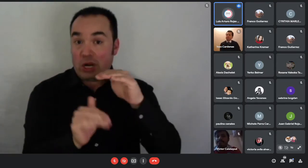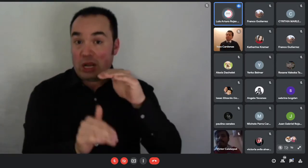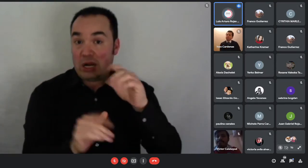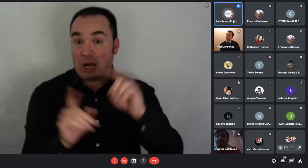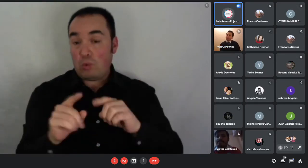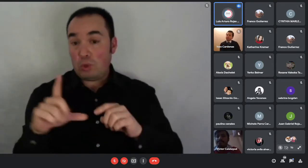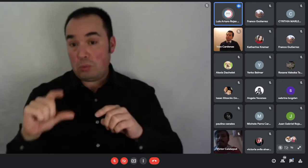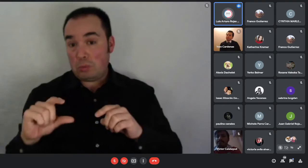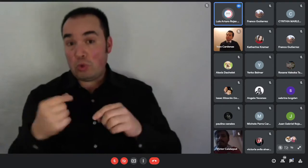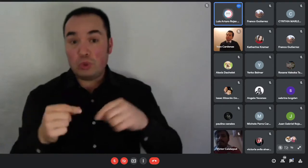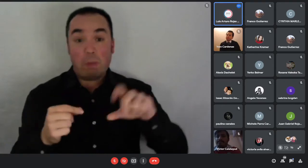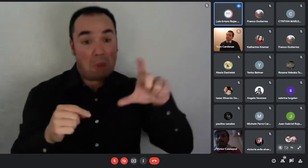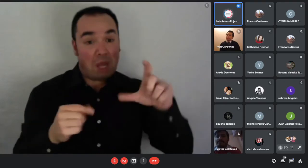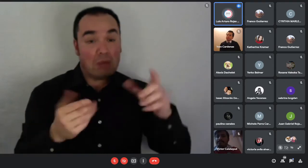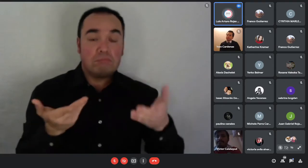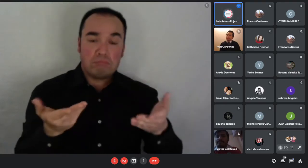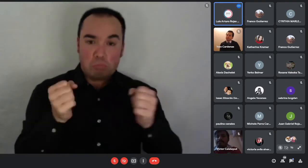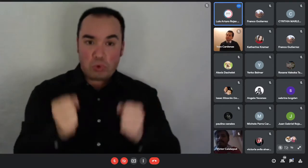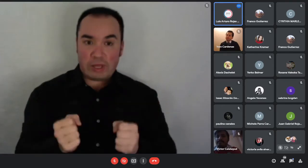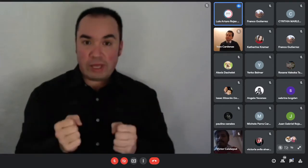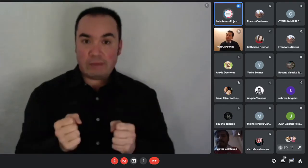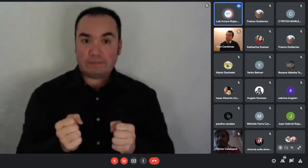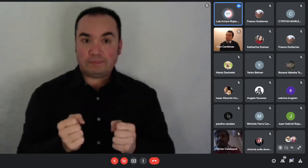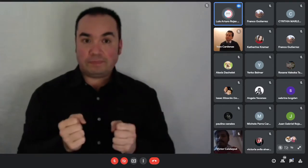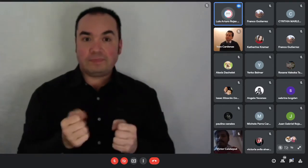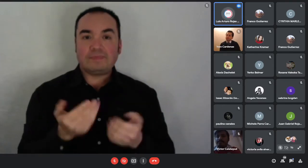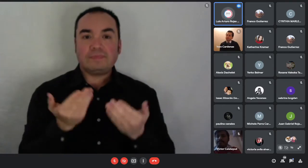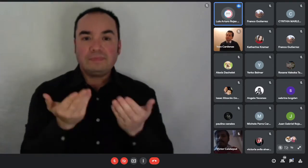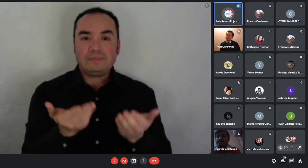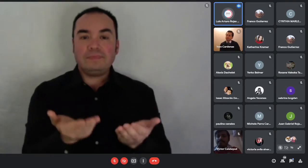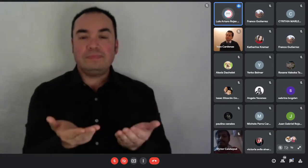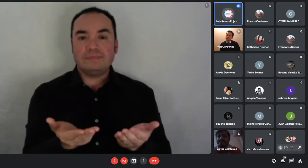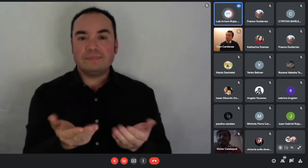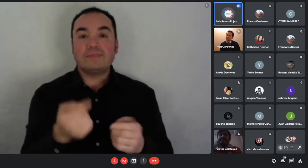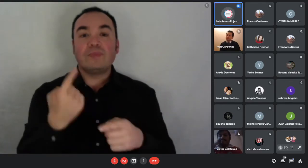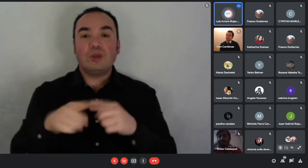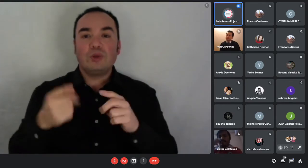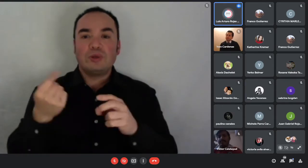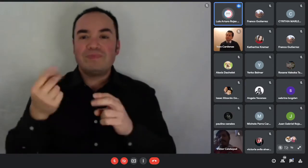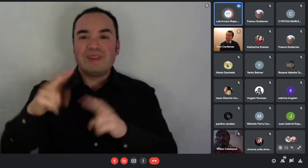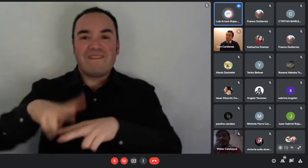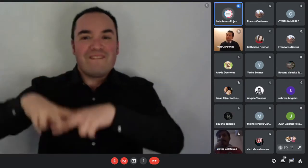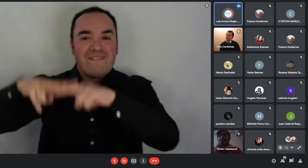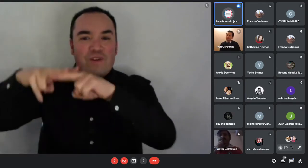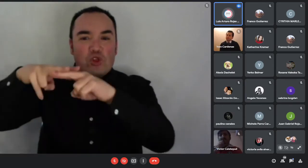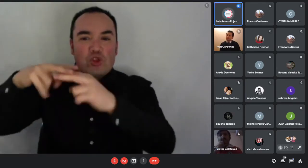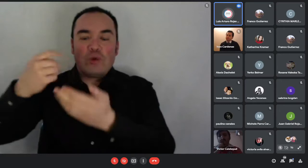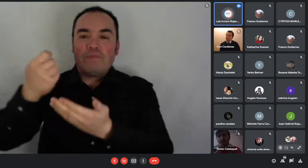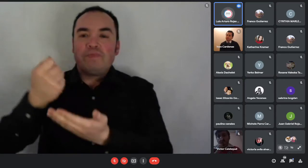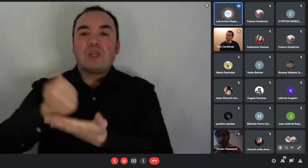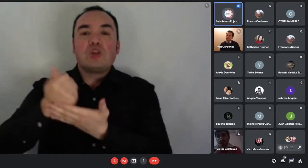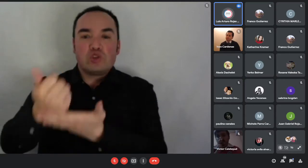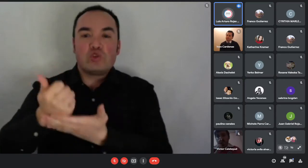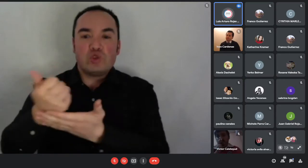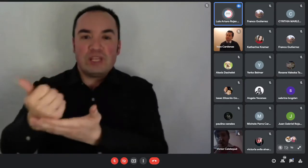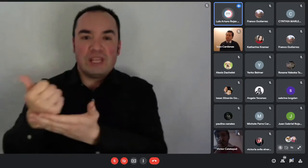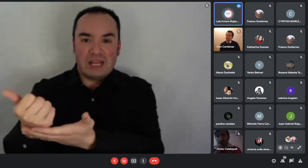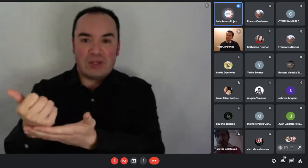Y el Fondo Solidario, el DS-49 es el programa que atiende referentemente a los sectores vulnerables dentro del